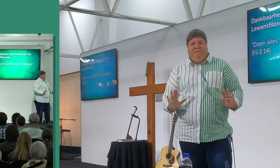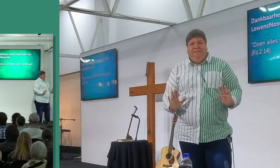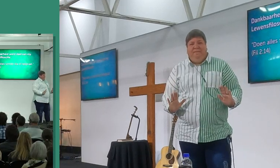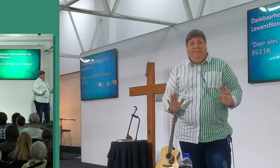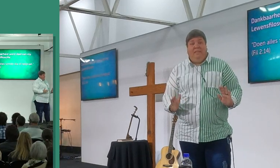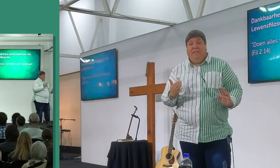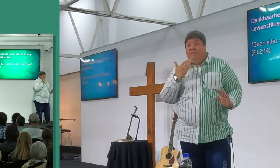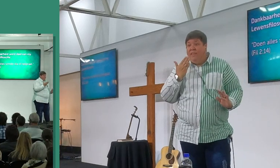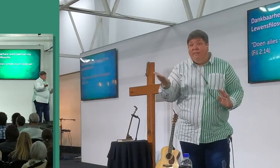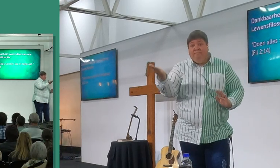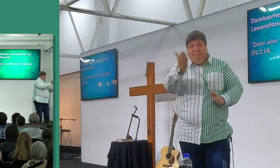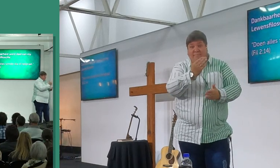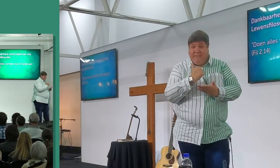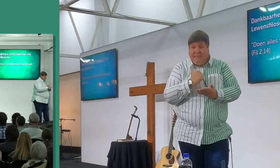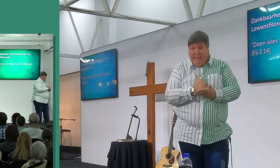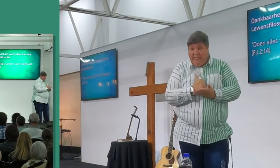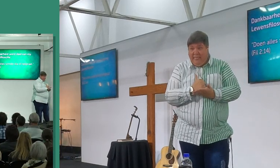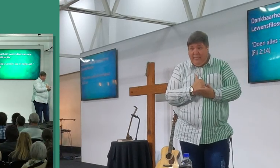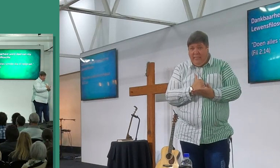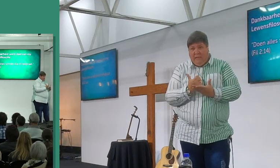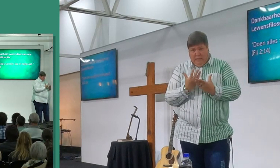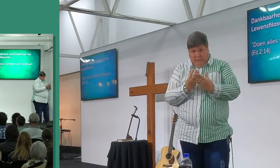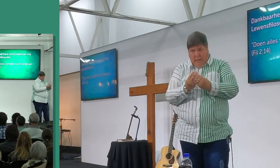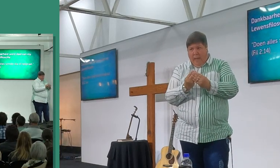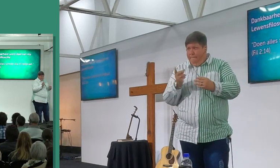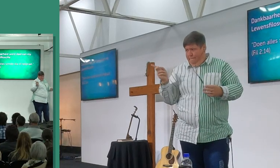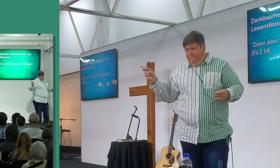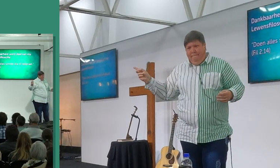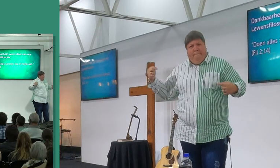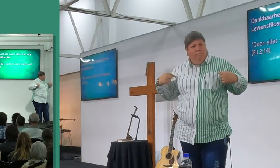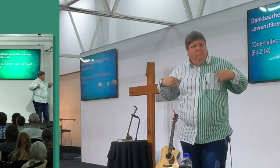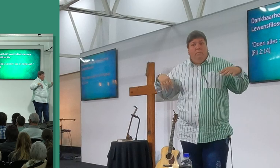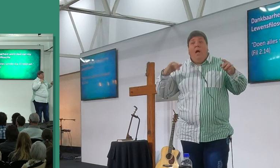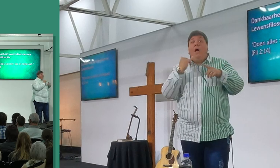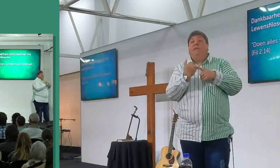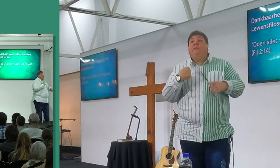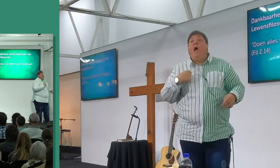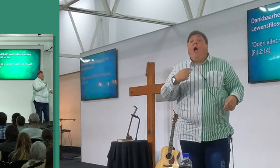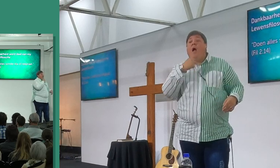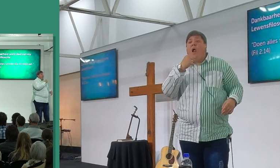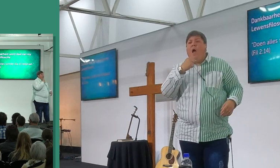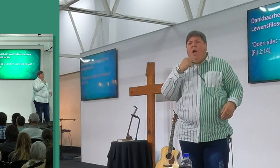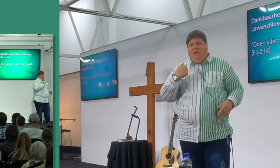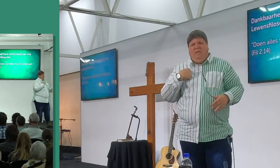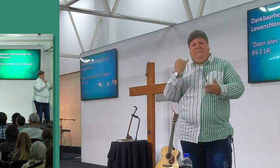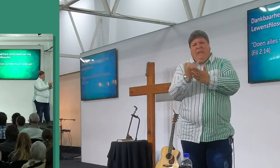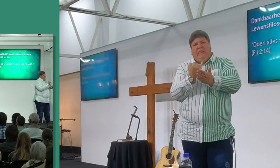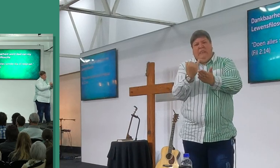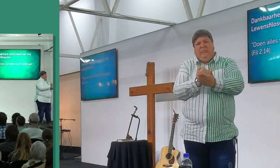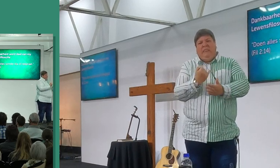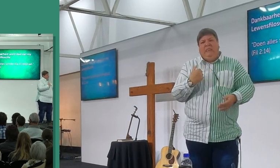jylle wat hier sit, saam met my ingesluid, as ons kla, doen ons een groot onrecht in die heren,